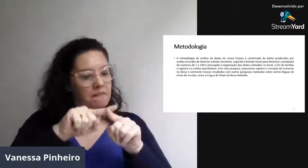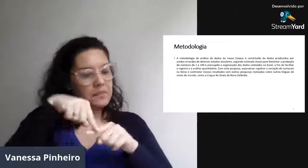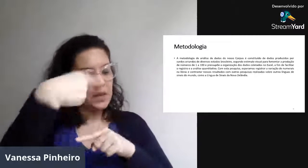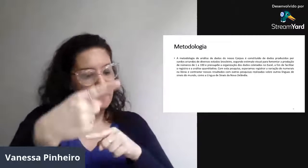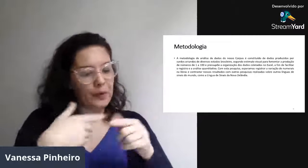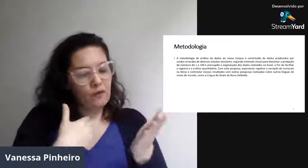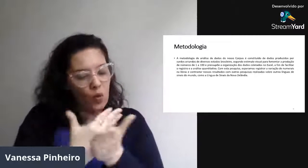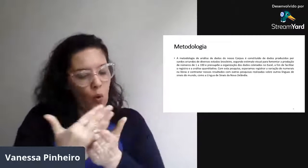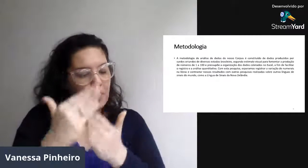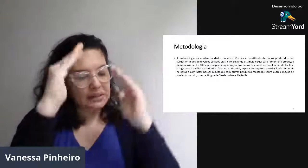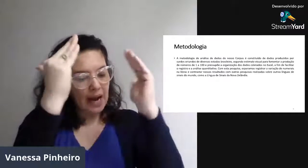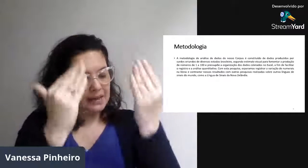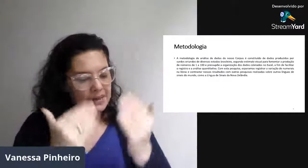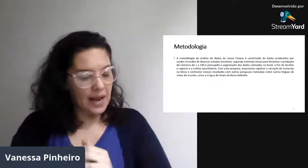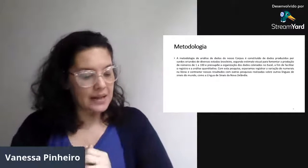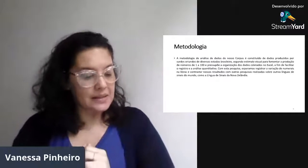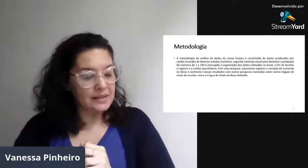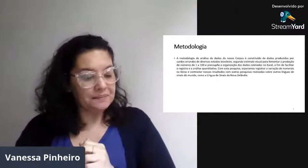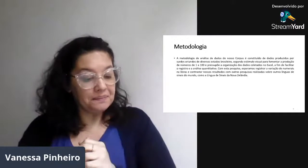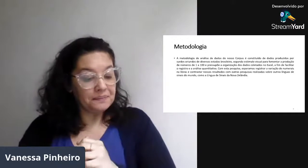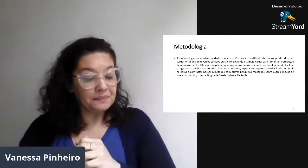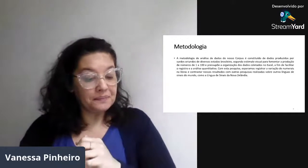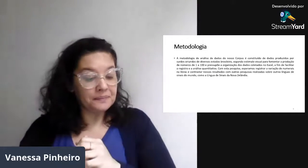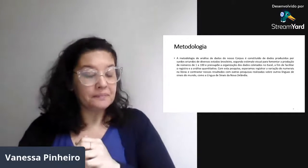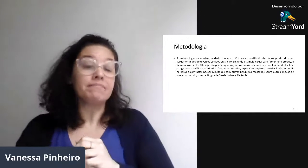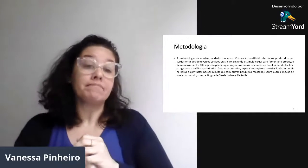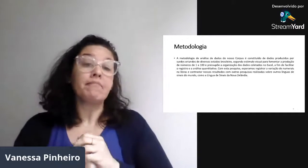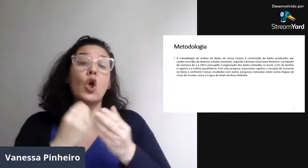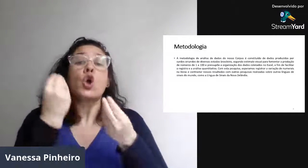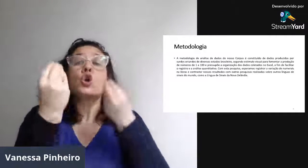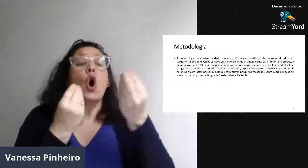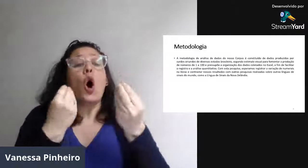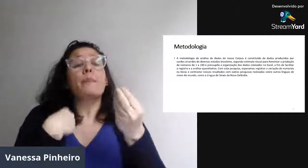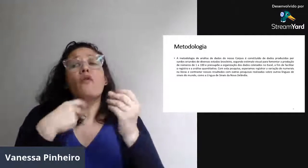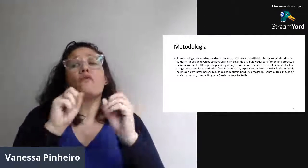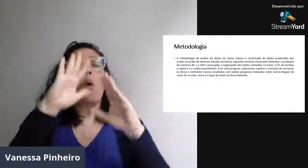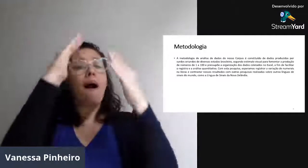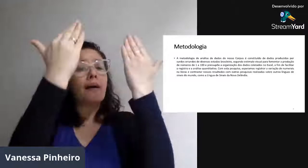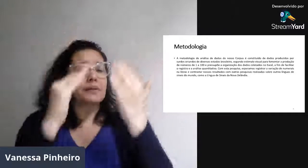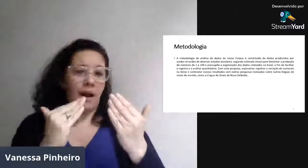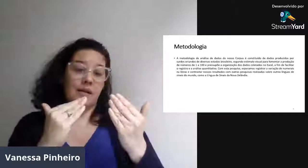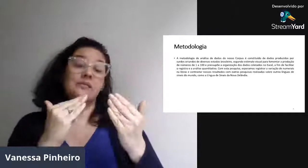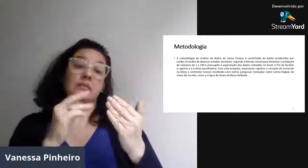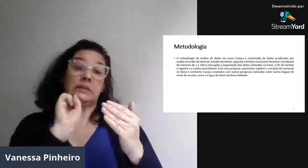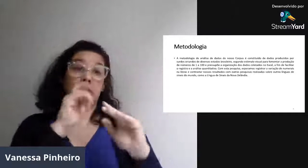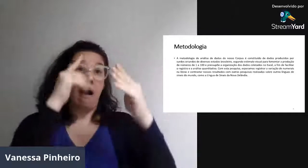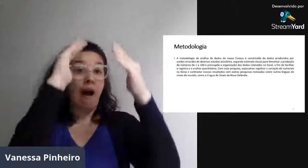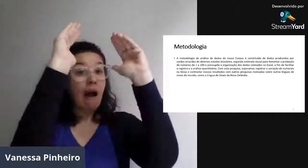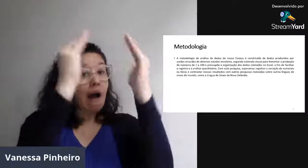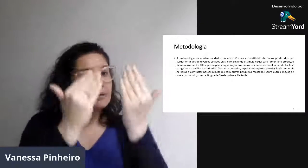né? Ainda não comecei essa análise, mas é isso que eu vou começar a fazer. E como que eu vou analisar?